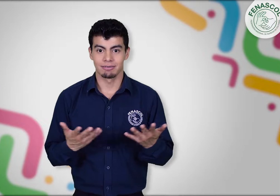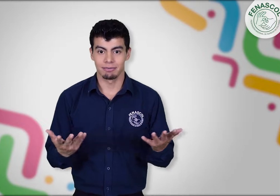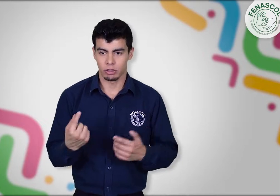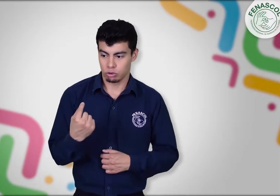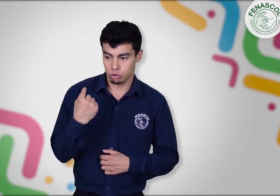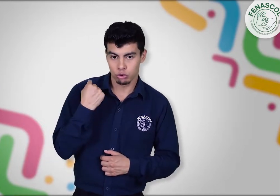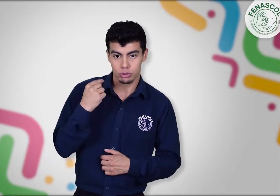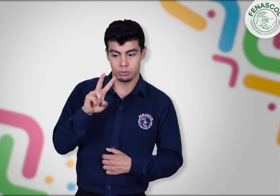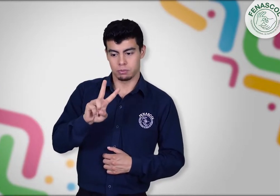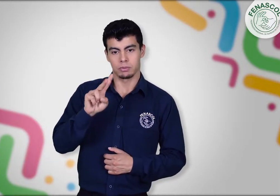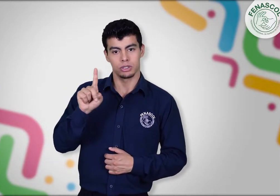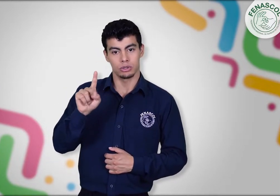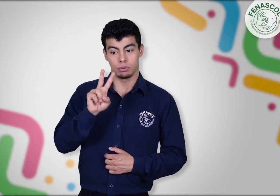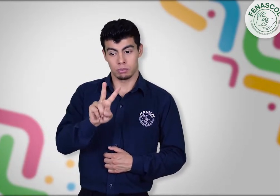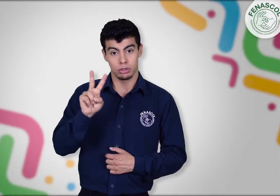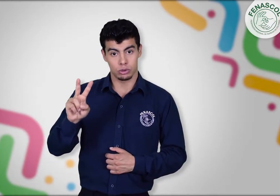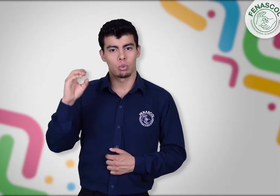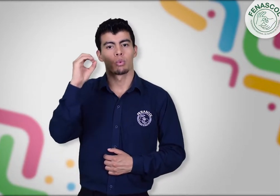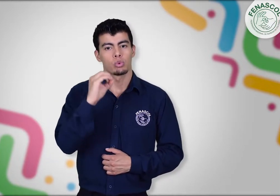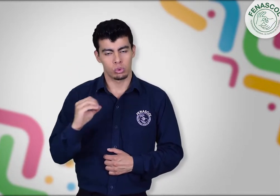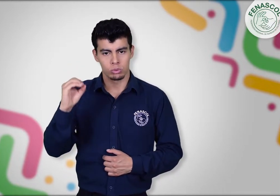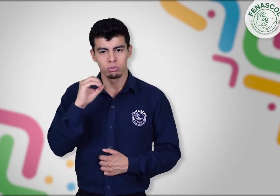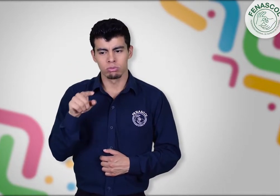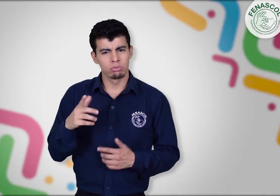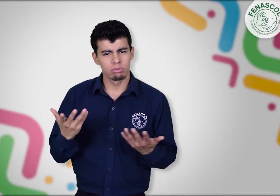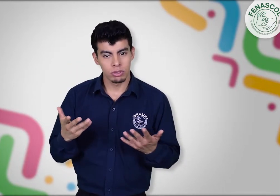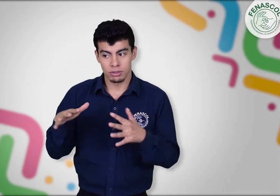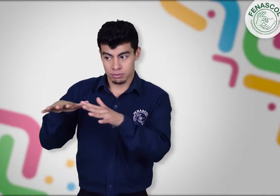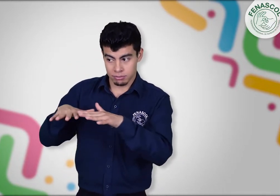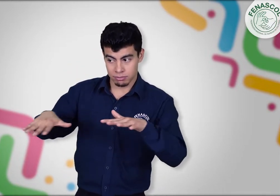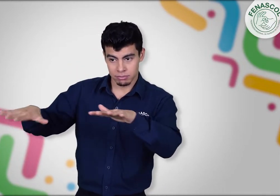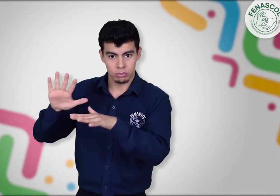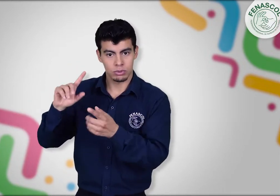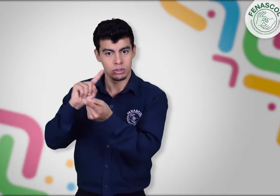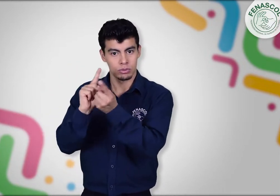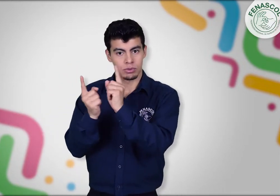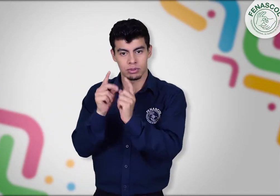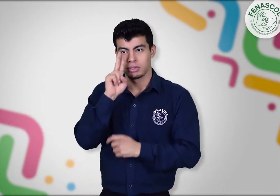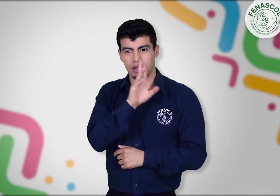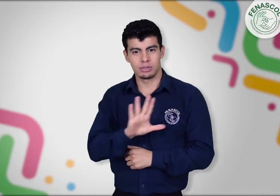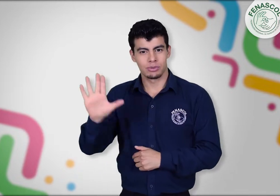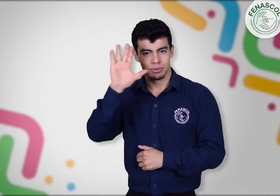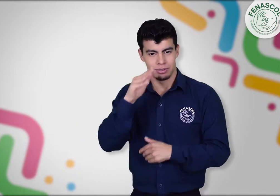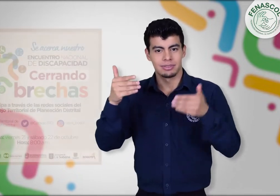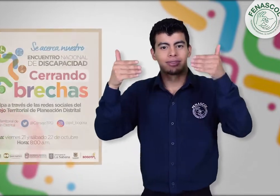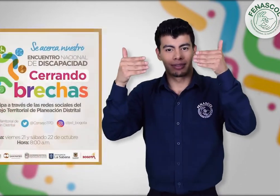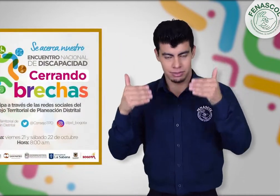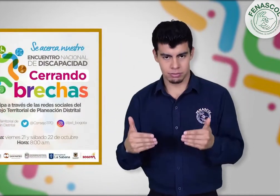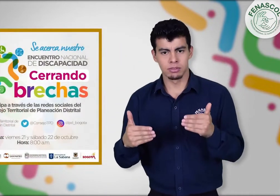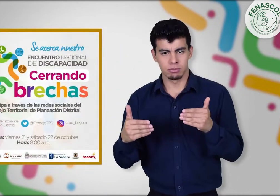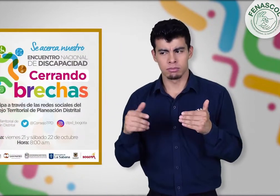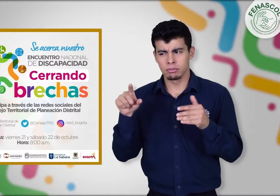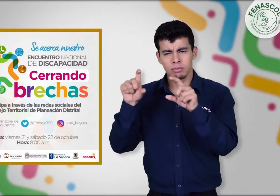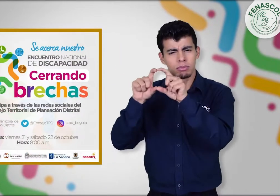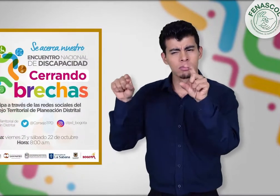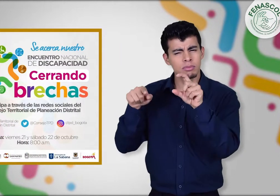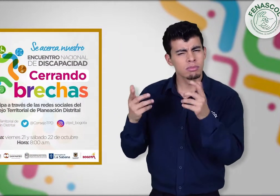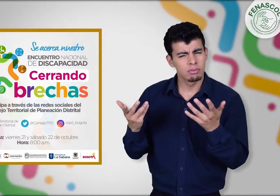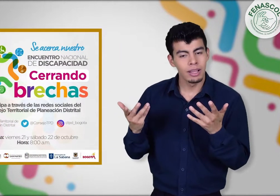El pasado 21 y 22 de octubre se realizó el Encuentro Nacional de Discapacidad llamado Cerrando